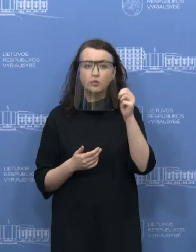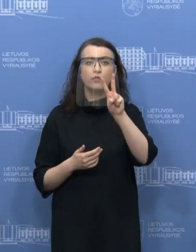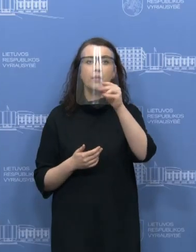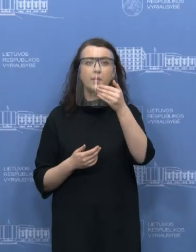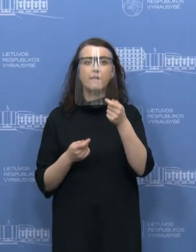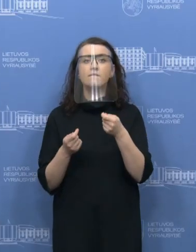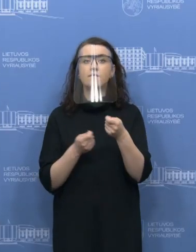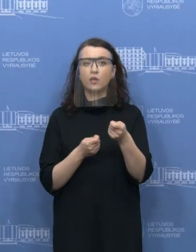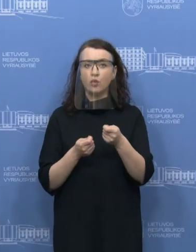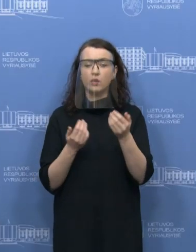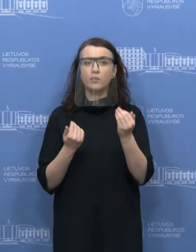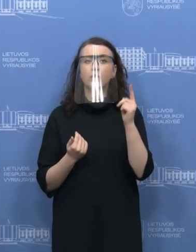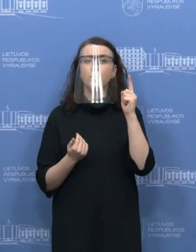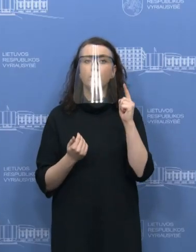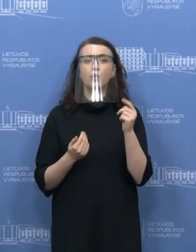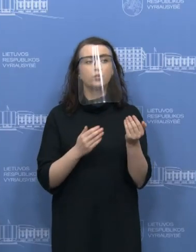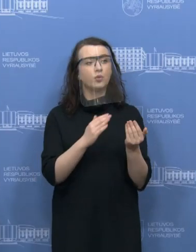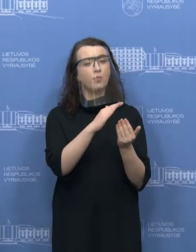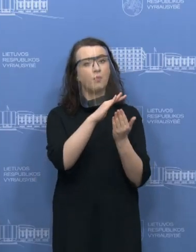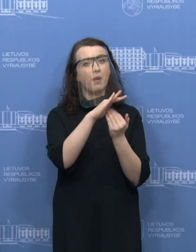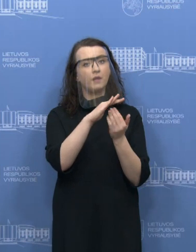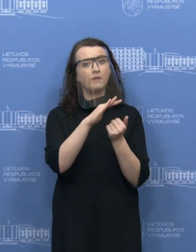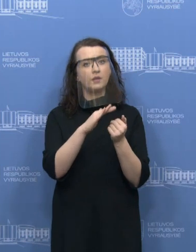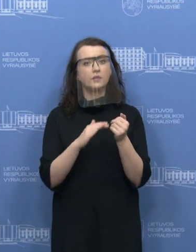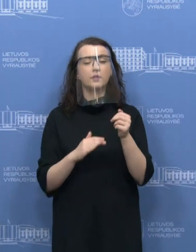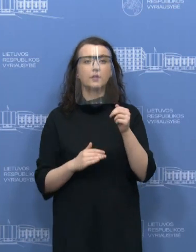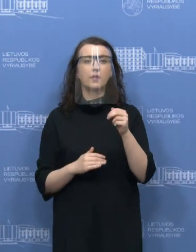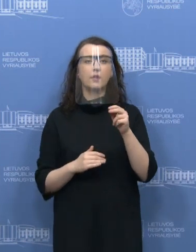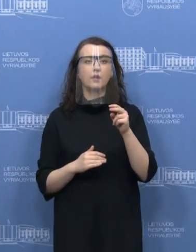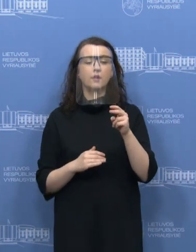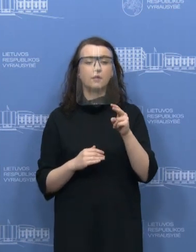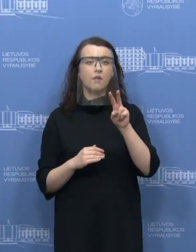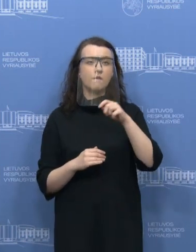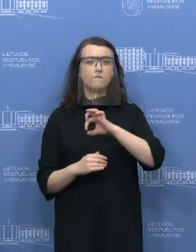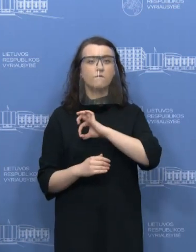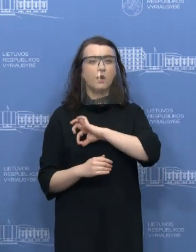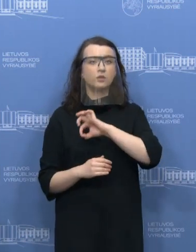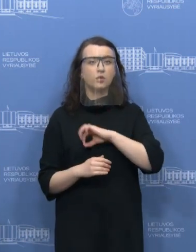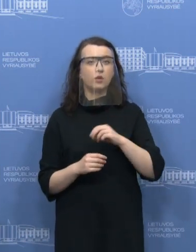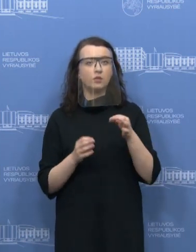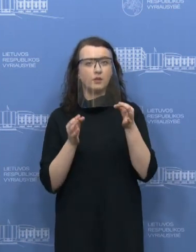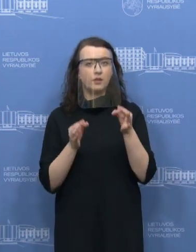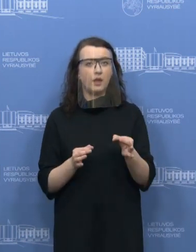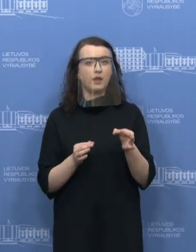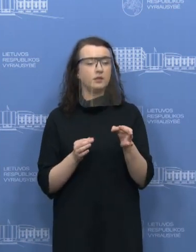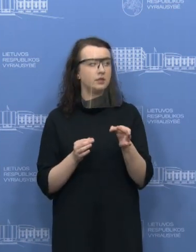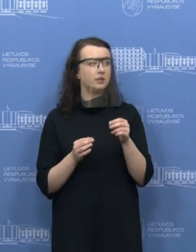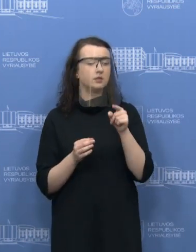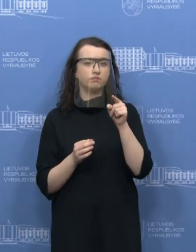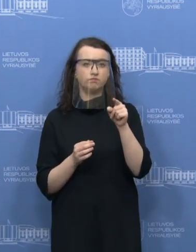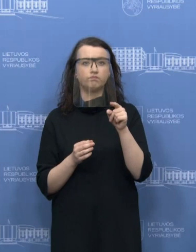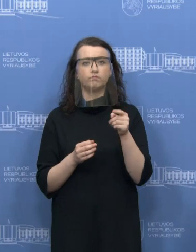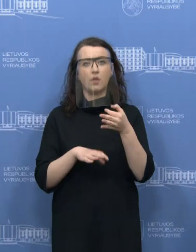vadoviai ir dabar norėčiau pakviesti prie mikrofono Valstybinės vartotojų teisų apsaugos tarnybos direktorė, ponia Neringa